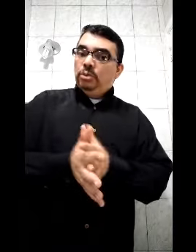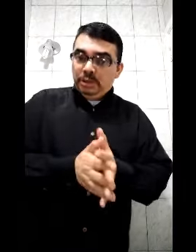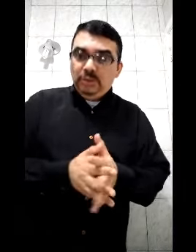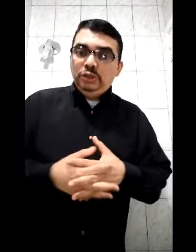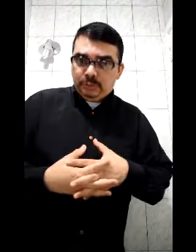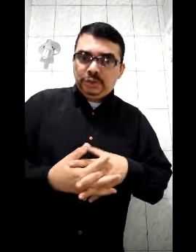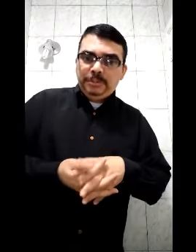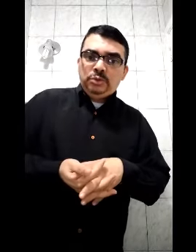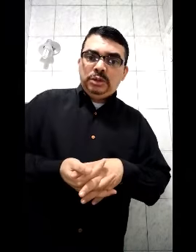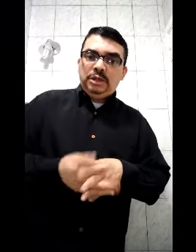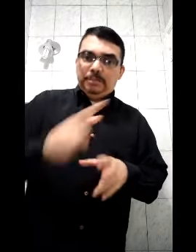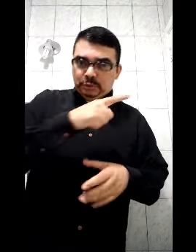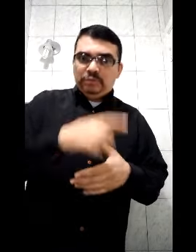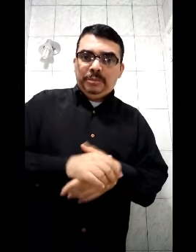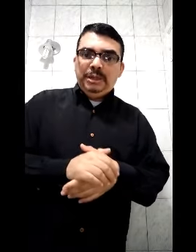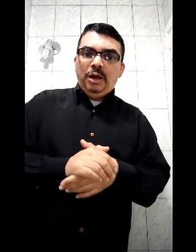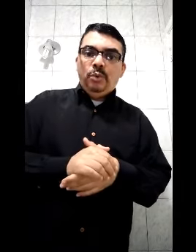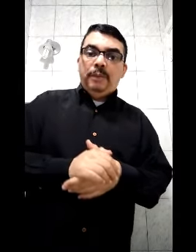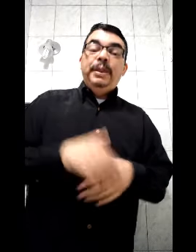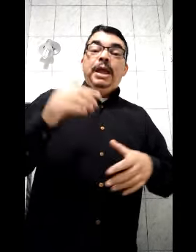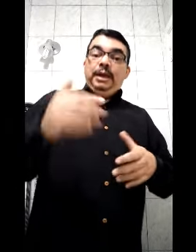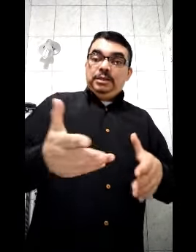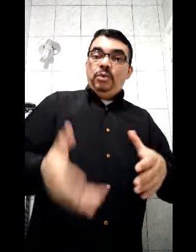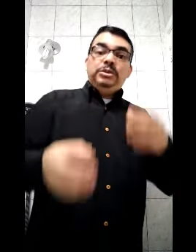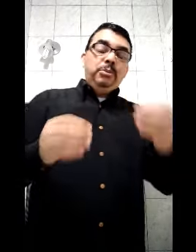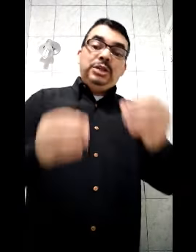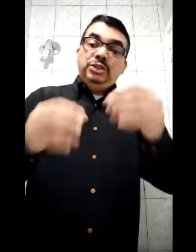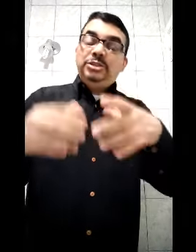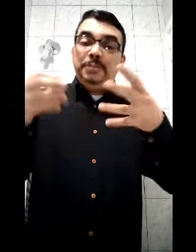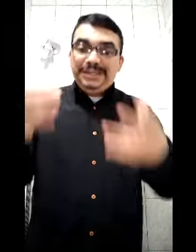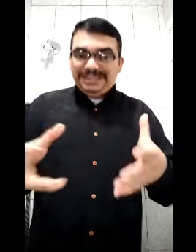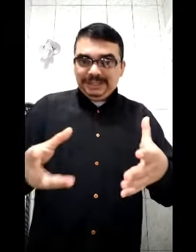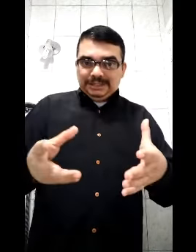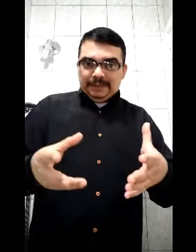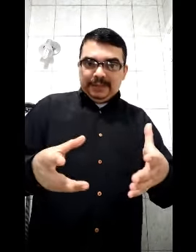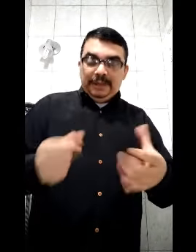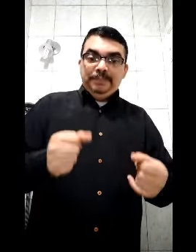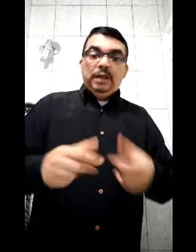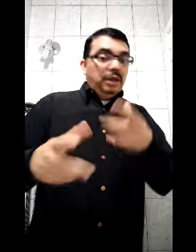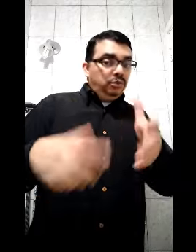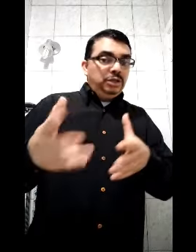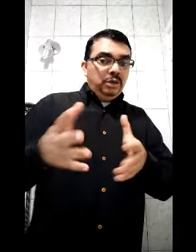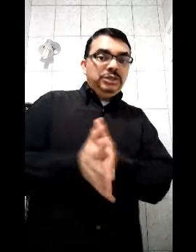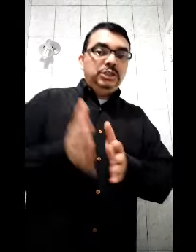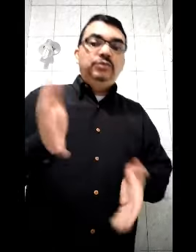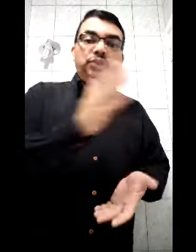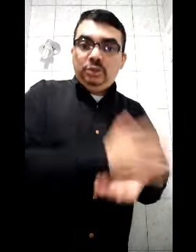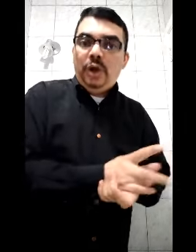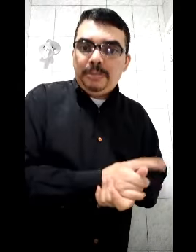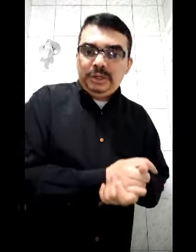condomínio expulsa a pessoa, daí a pessoa vai do meio da rua. Então, tem muita gente que precisa, né? Não tirando o sentido de voar com